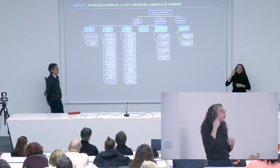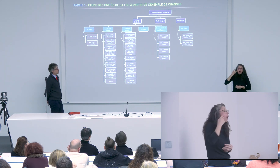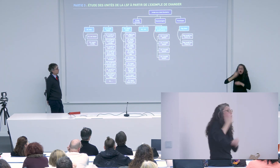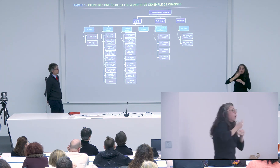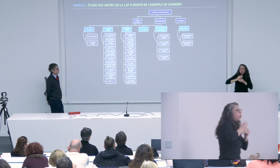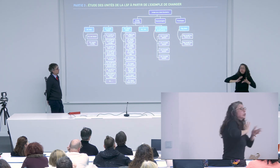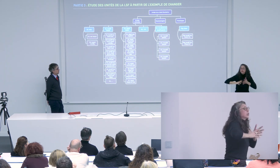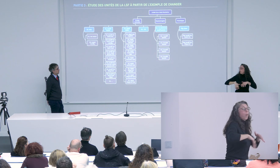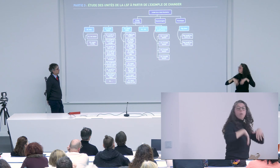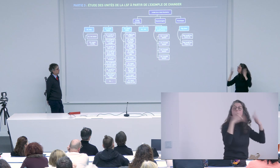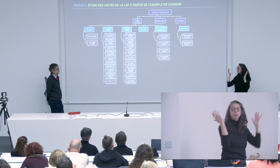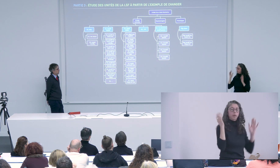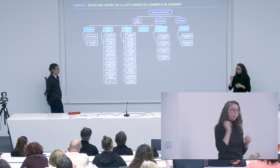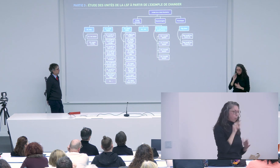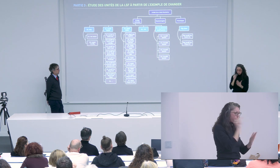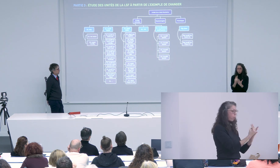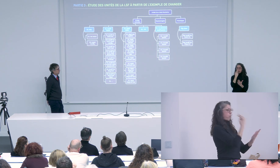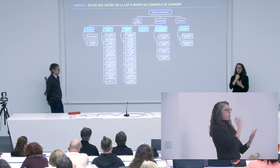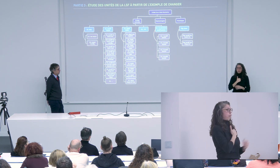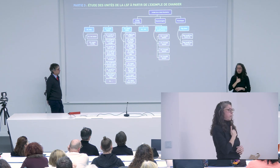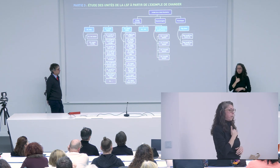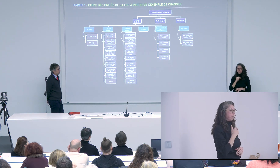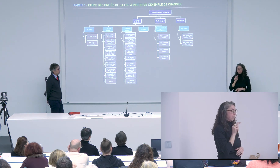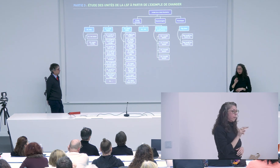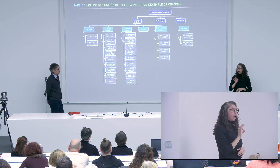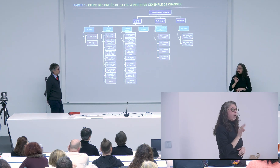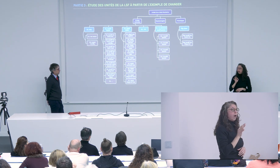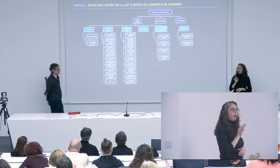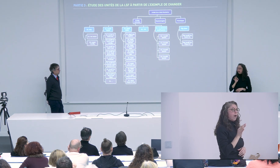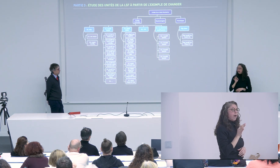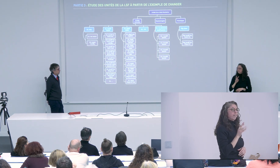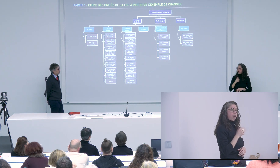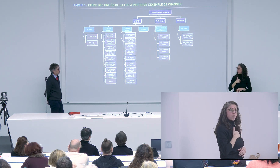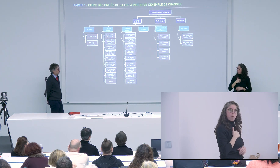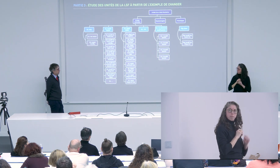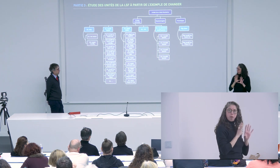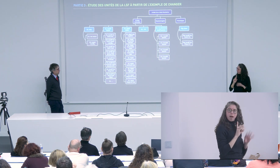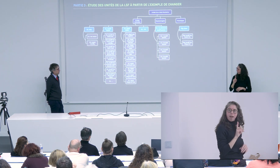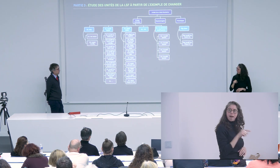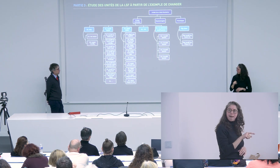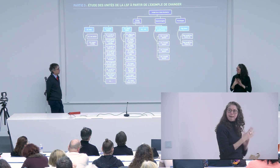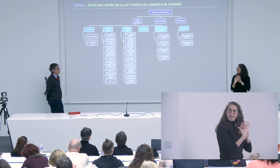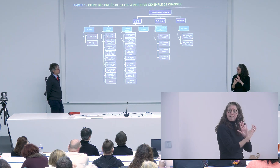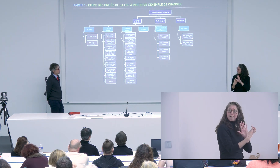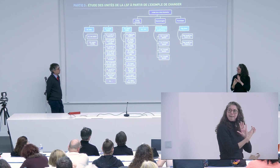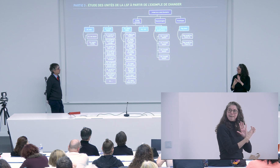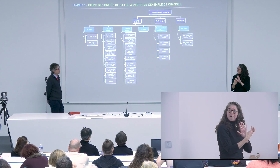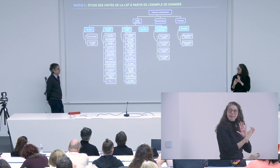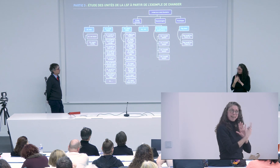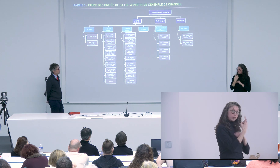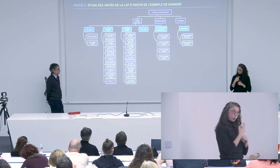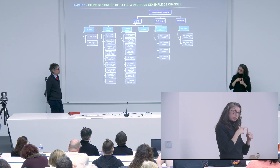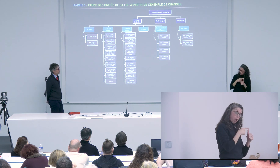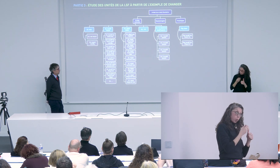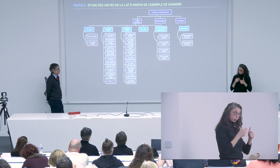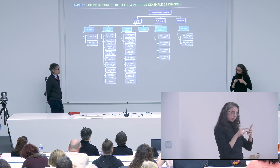à ce moment-là ça permet aux enfants sourds ou aux enfants entendants ou aux entendants qui apprennent la langue des signes de se poser la question de dire mais qu'est-ce que j'ai voulu exprimer ah je n'ai peut-être